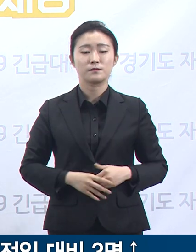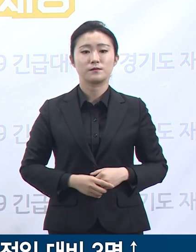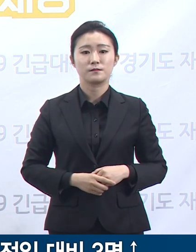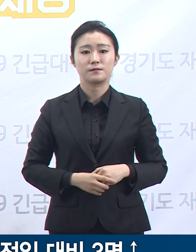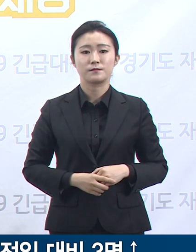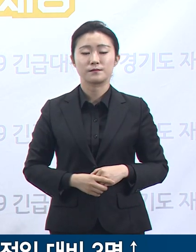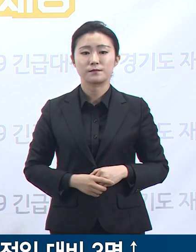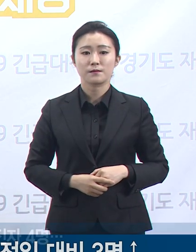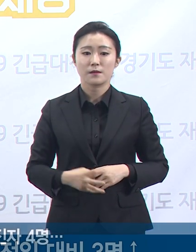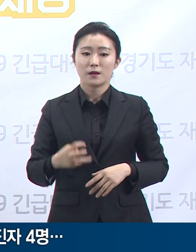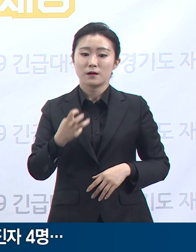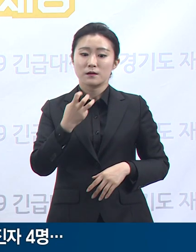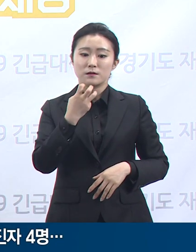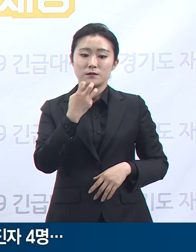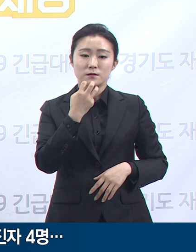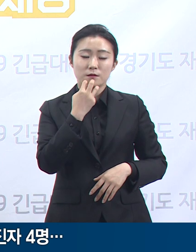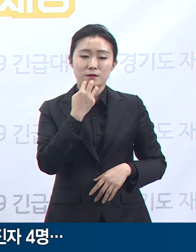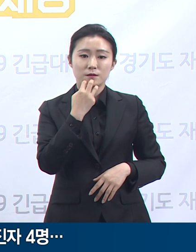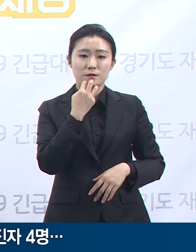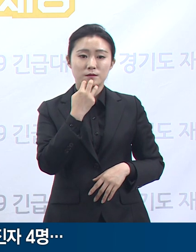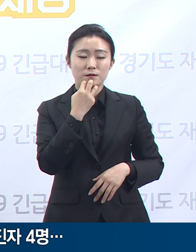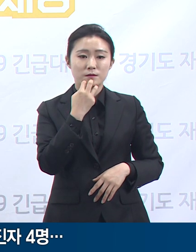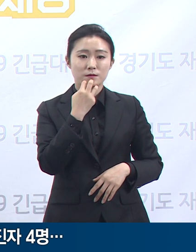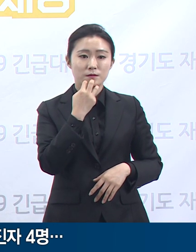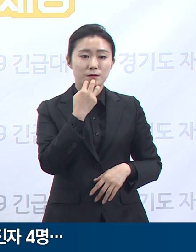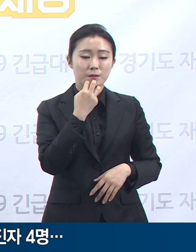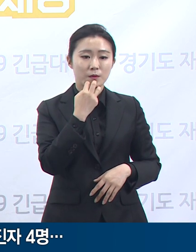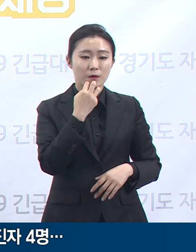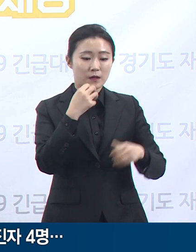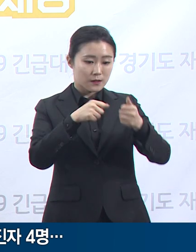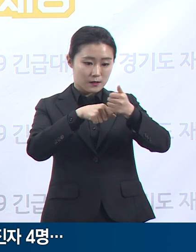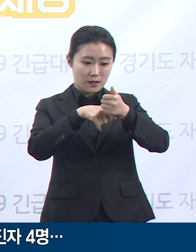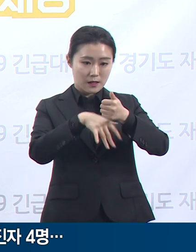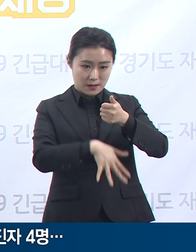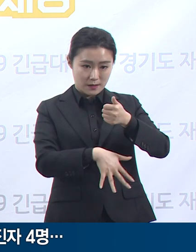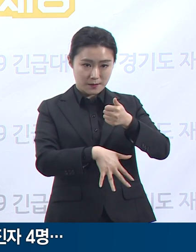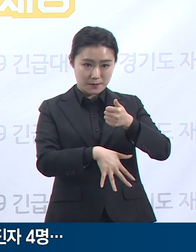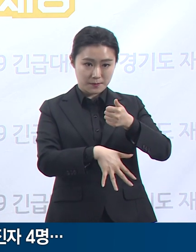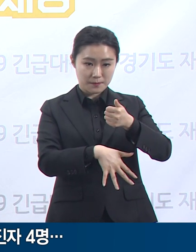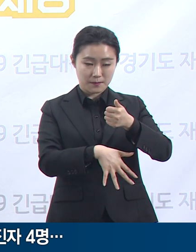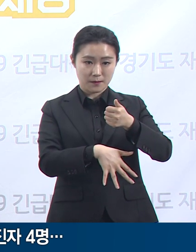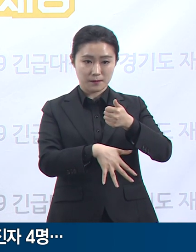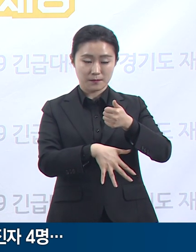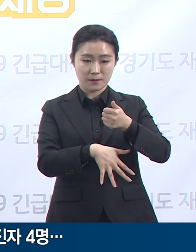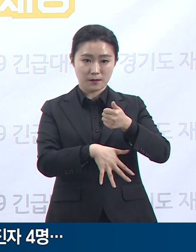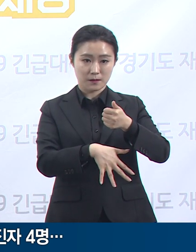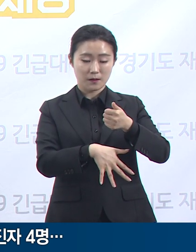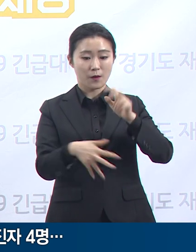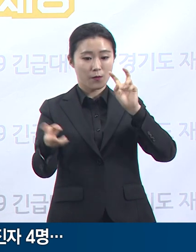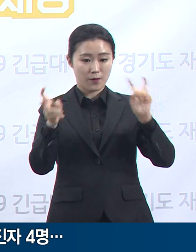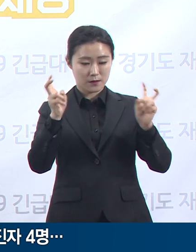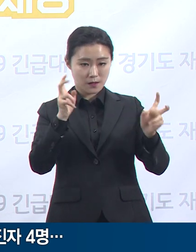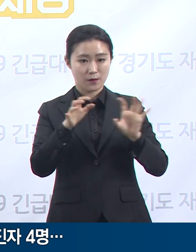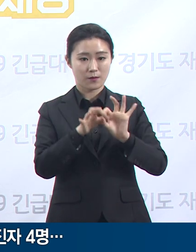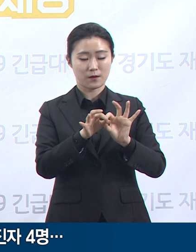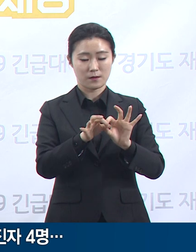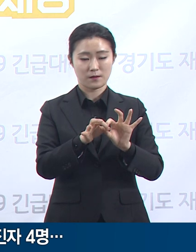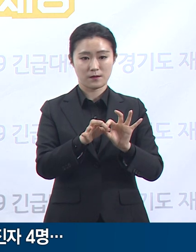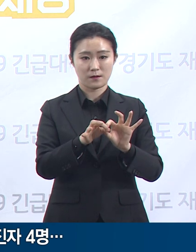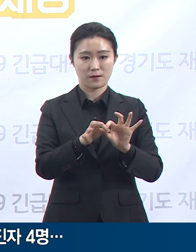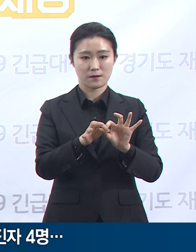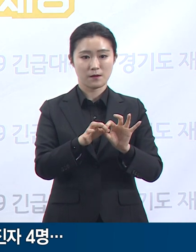관련 도내 확진 상황입니다. 서울시 소재 다단계 건강기능수품 판매업체 리치웨이와 관련된 도내 확진자는